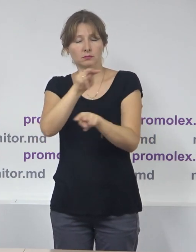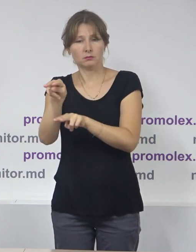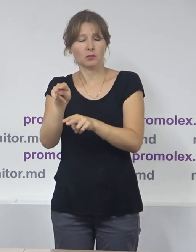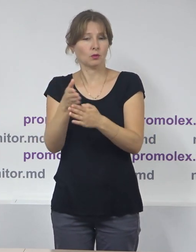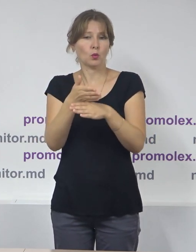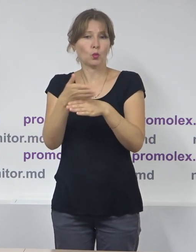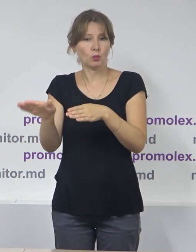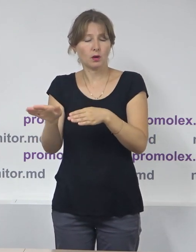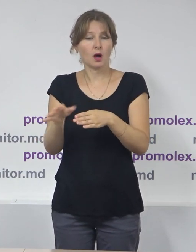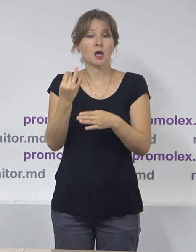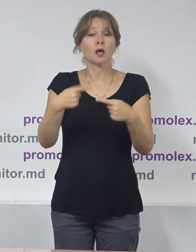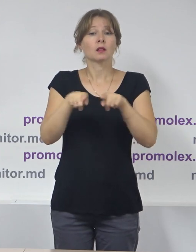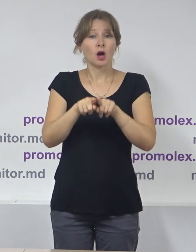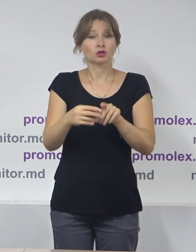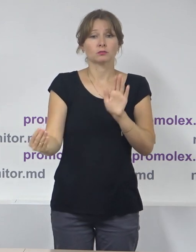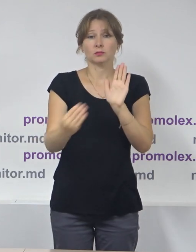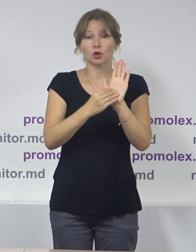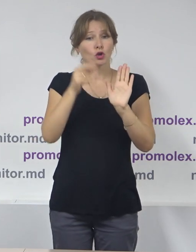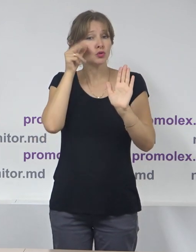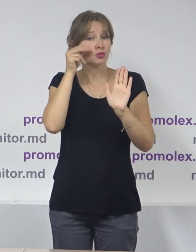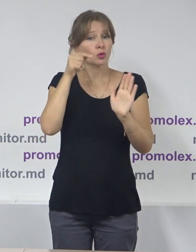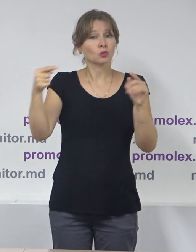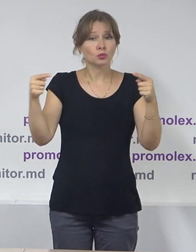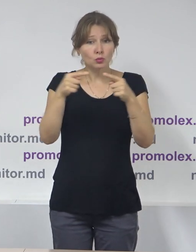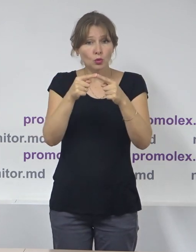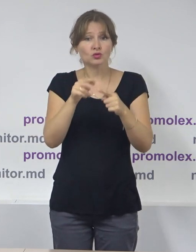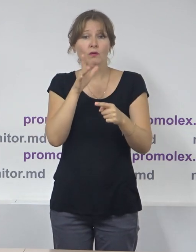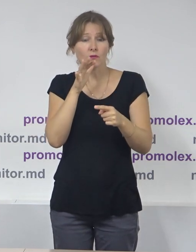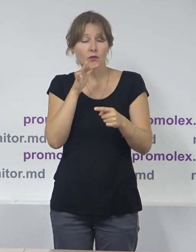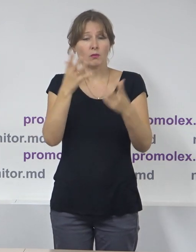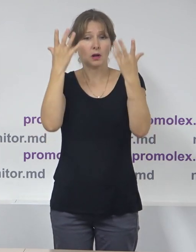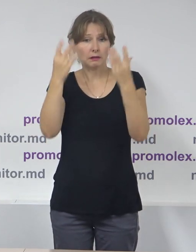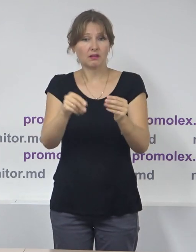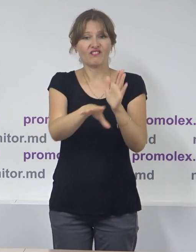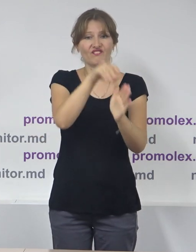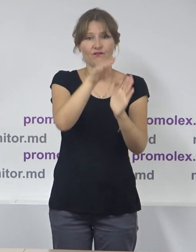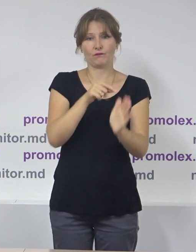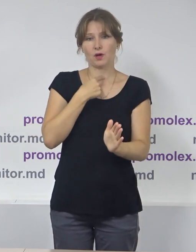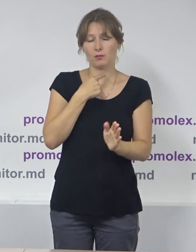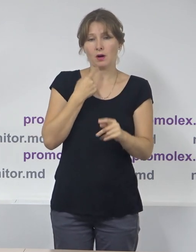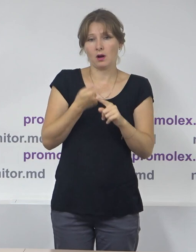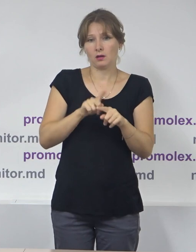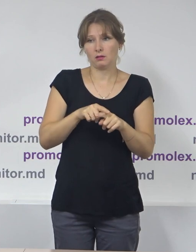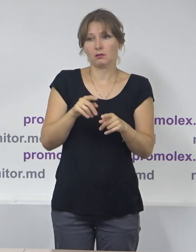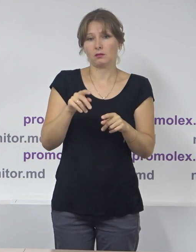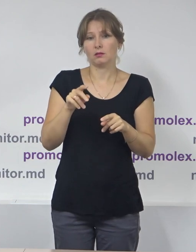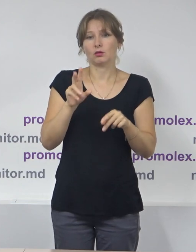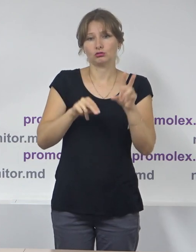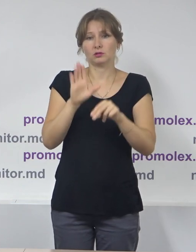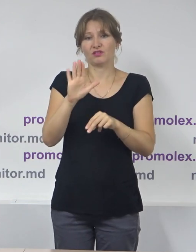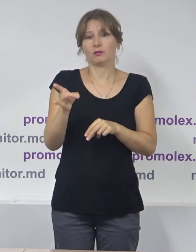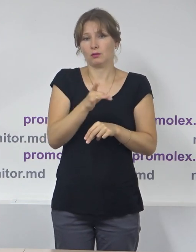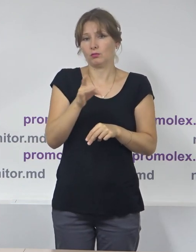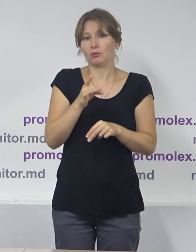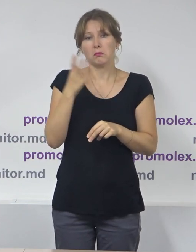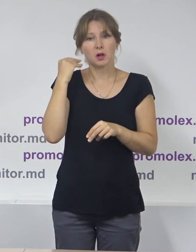stabilită o dată fixă pentru organizarea și desfășurarea alegerilor locale. Este o primieră în Republica